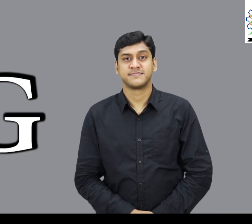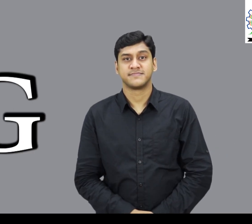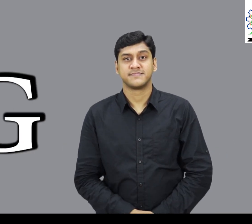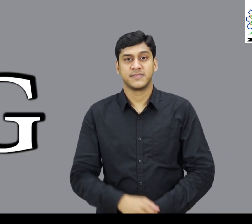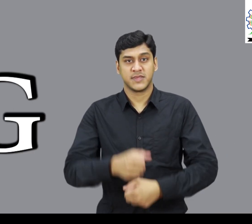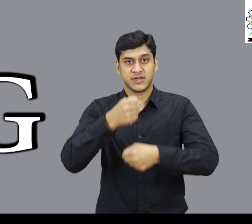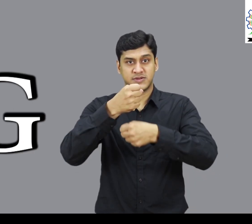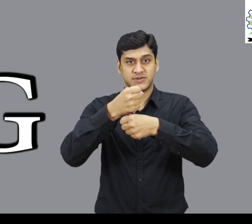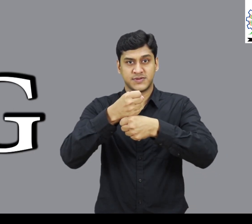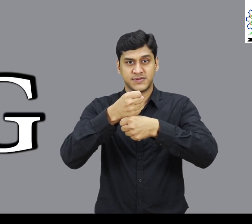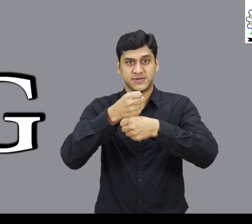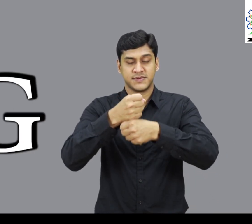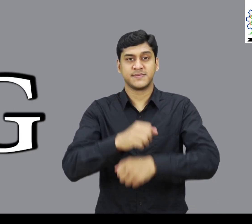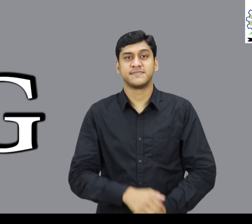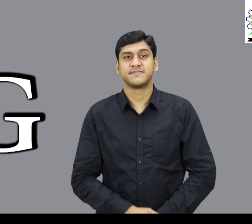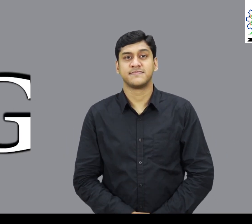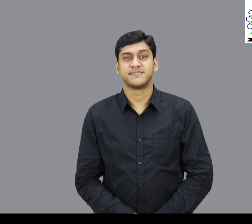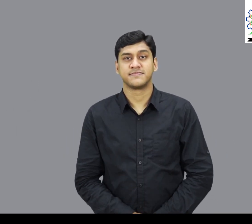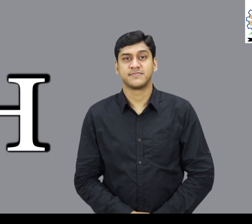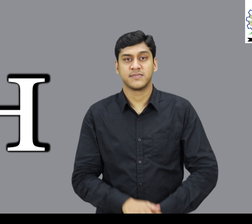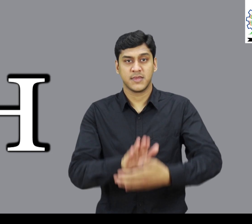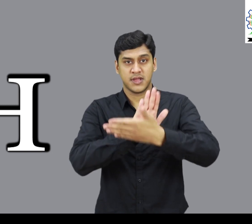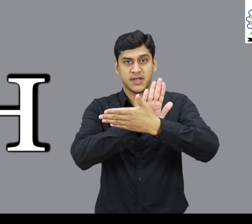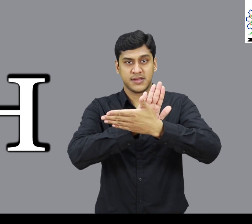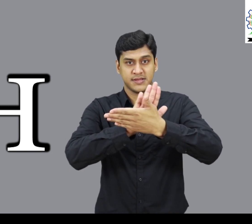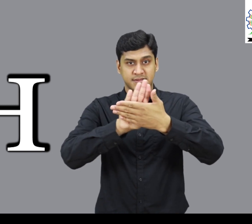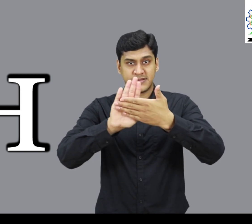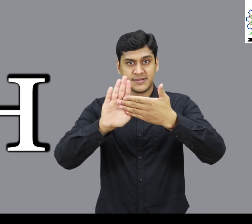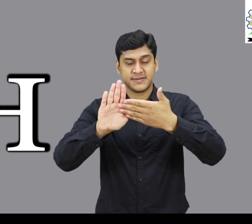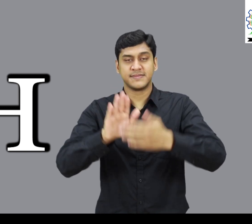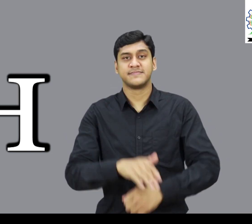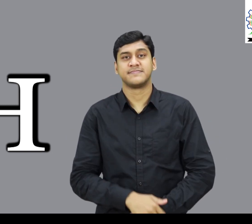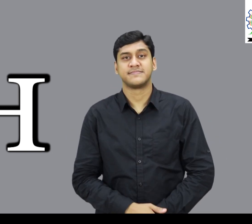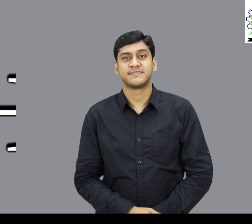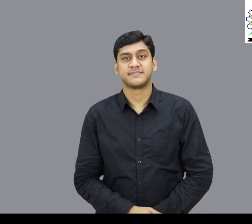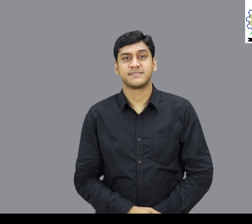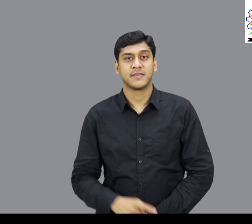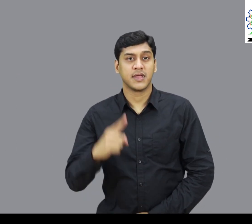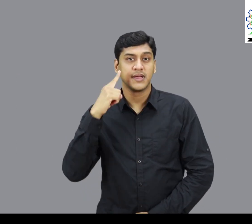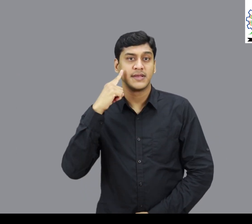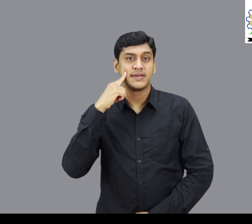H I